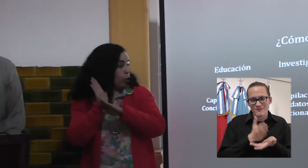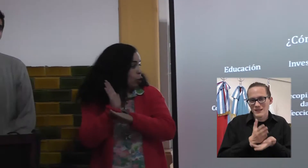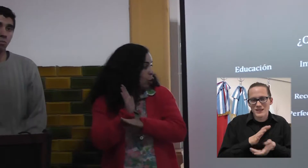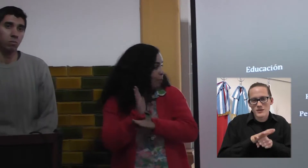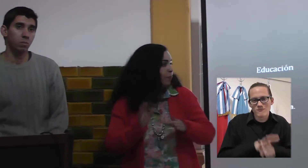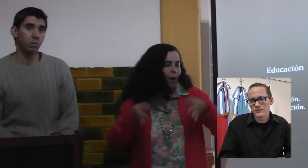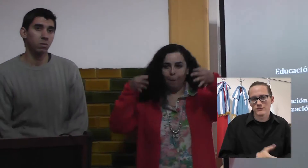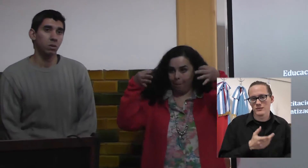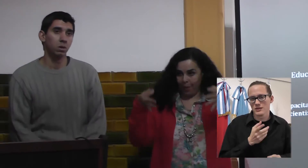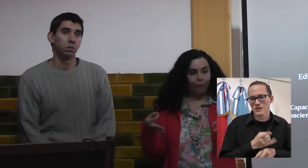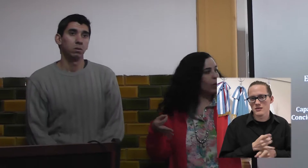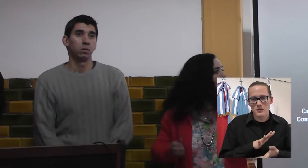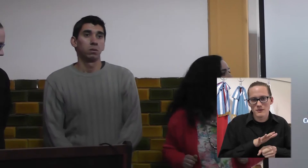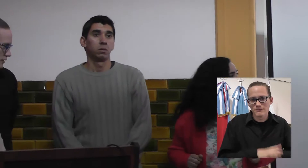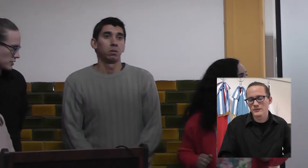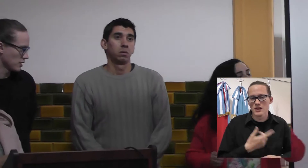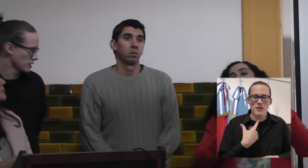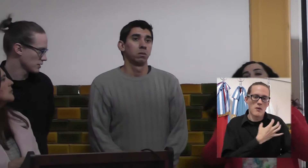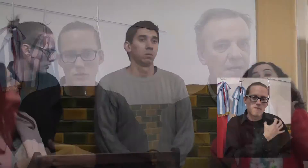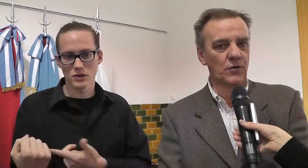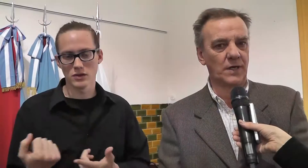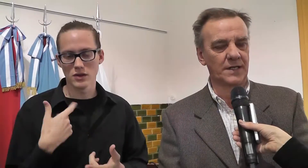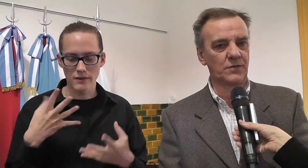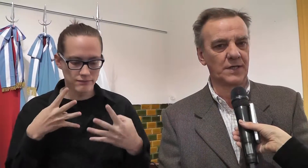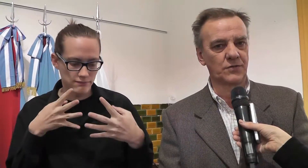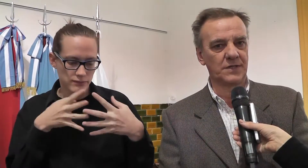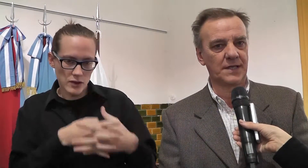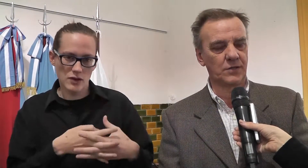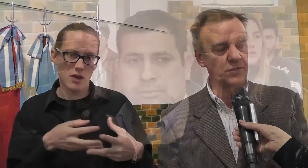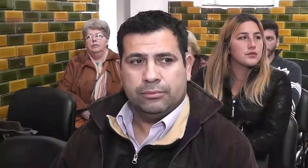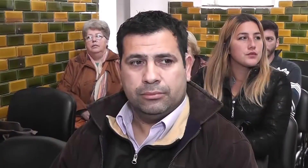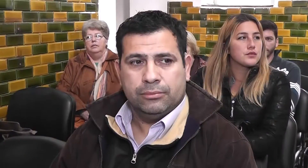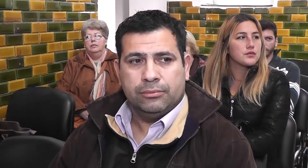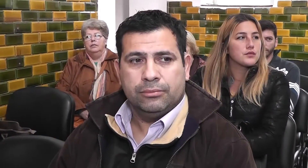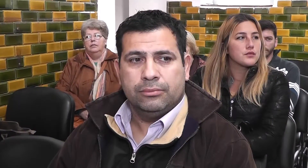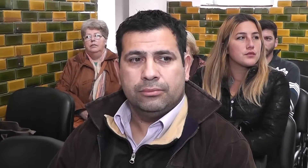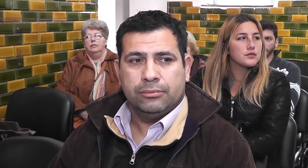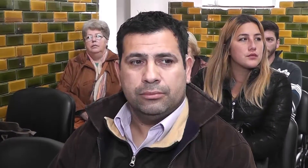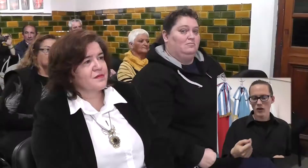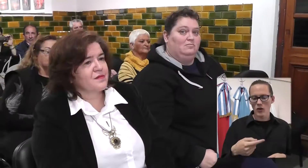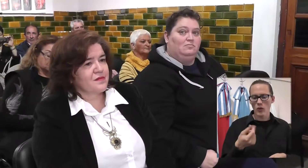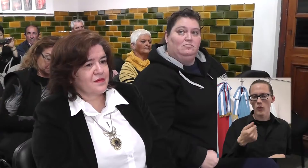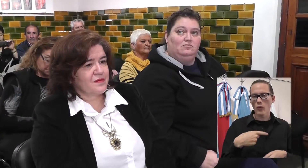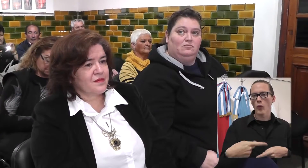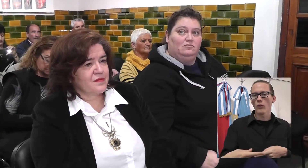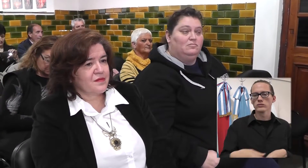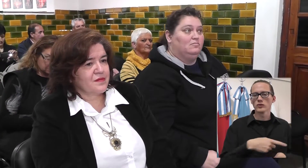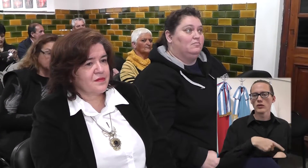fortalecerlos e integrarlos al resto de la sociedad. De esto se trata. En este caso sí, son los cursos